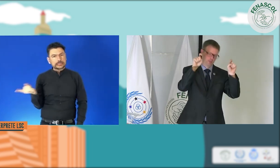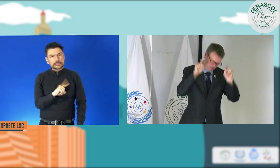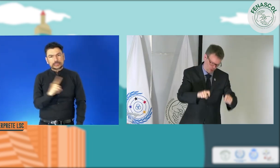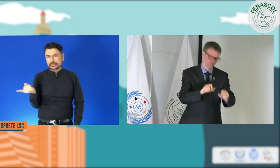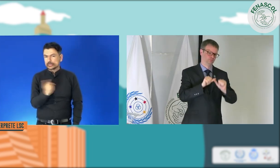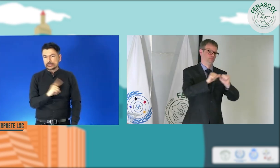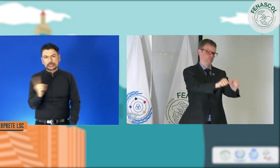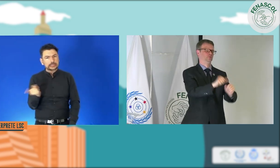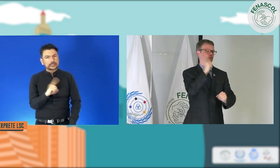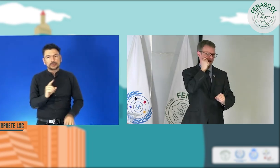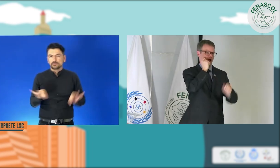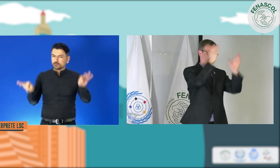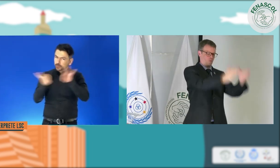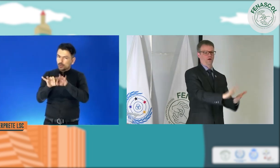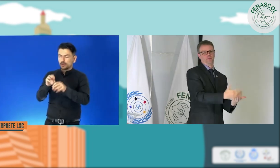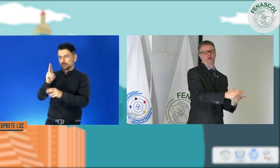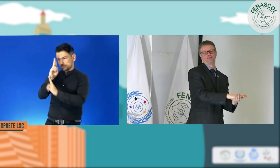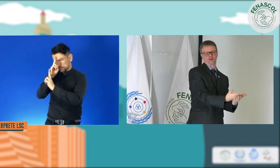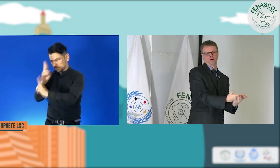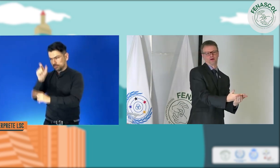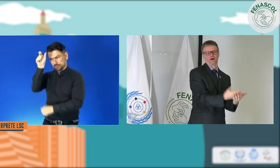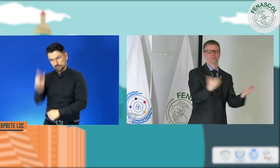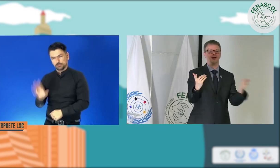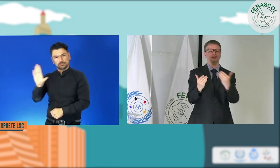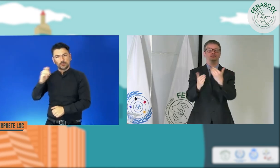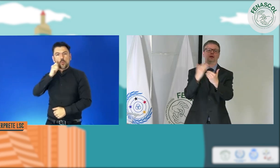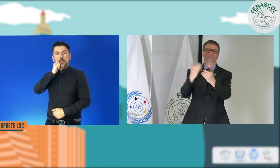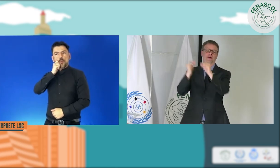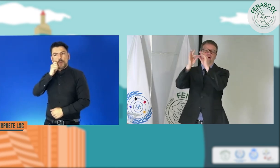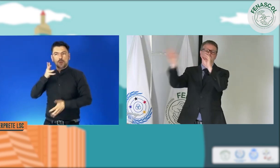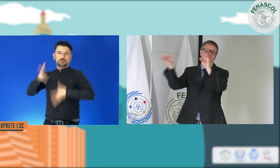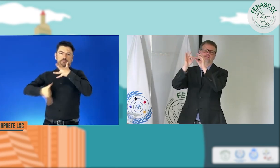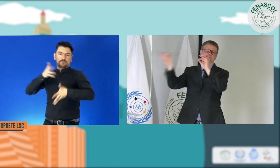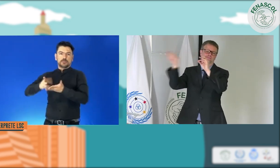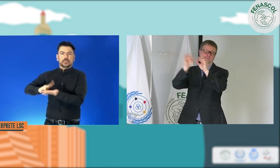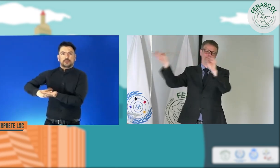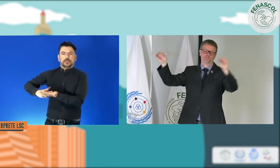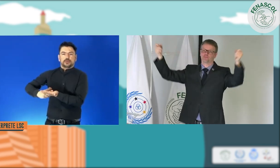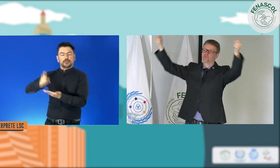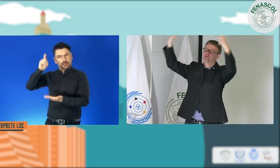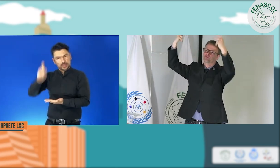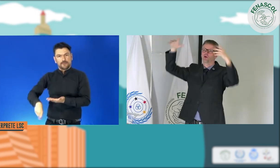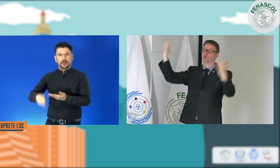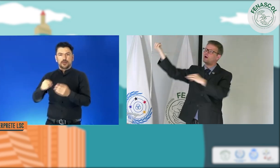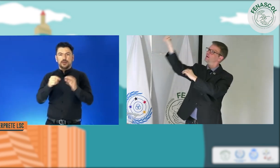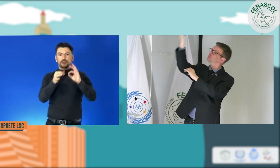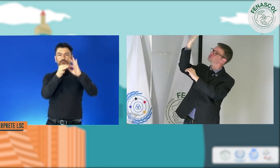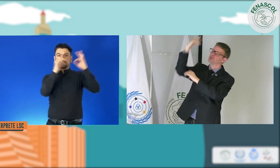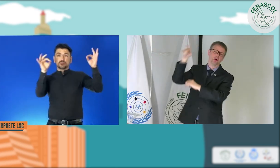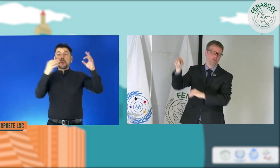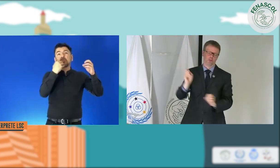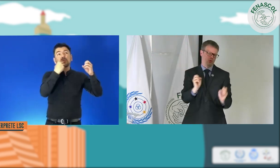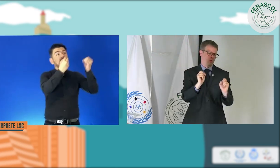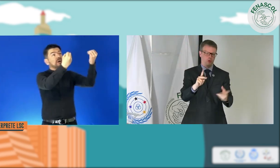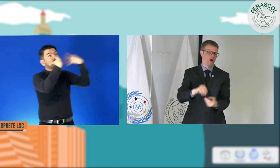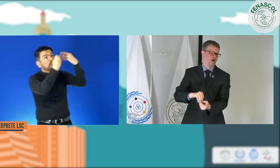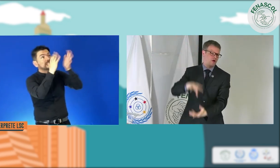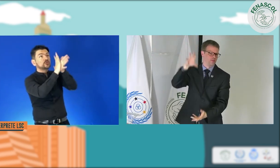un ser humano como un intérprete. Eso lo tenemos muy claro. Estos mensajes pregrabados o de texto están bien, digamos, para un